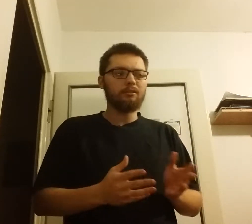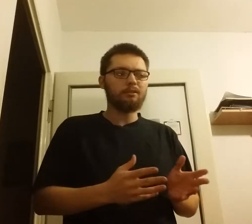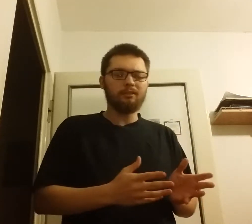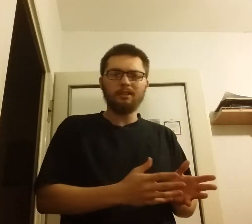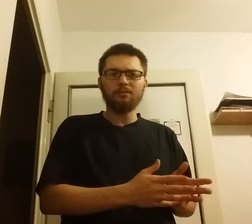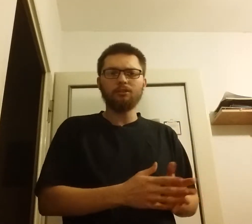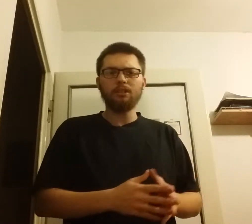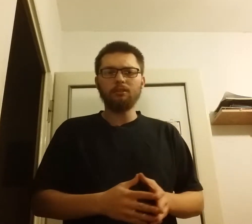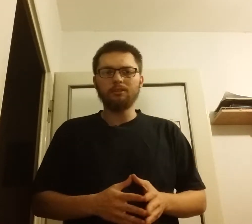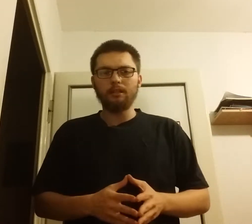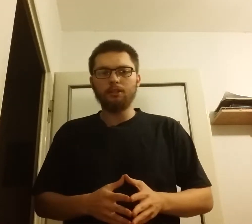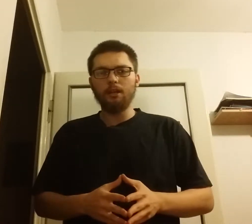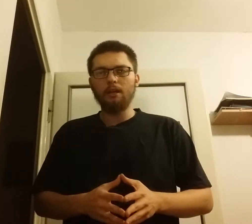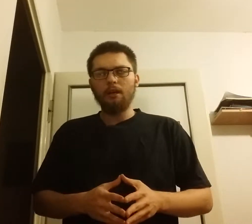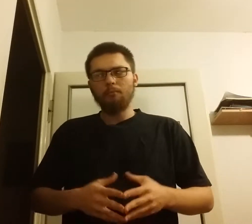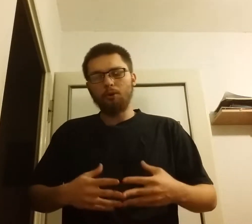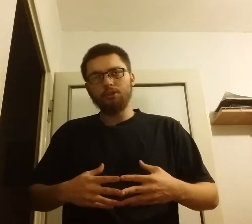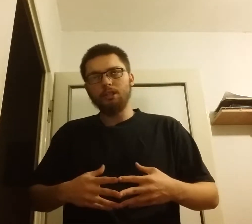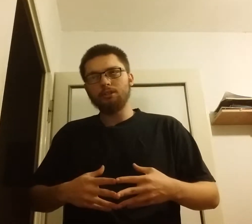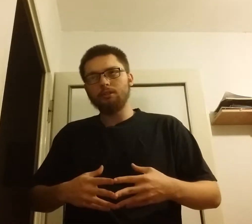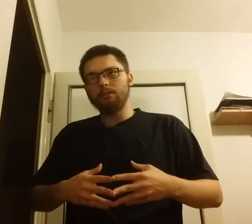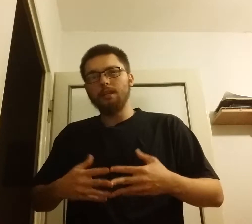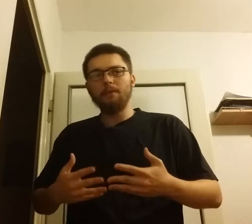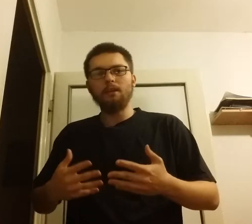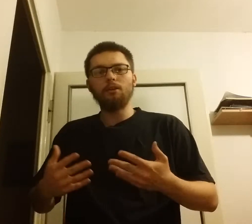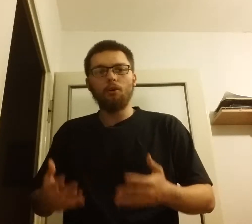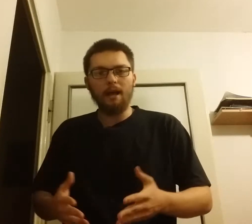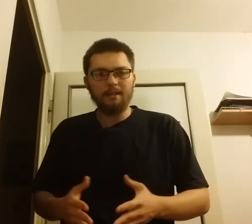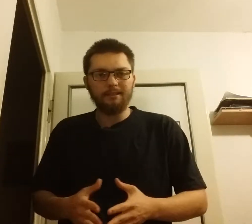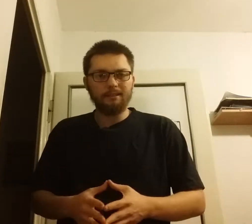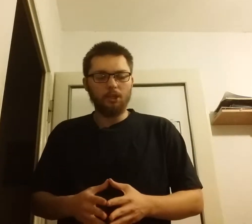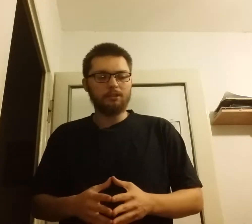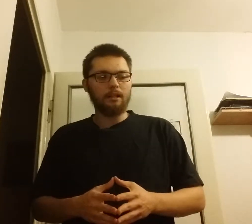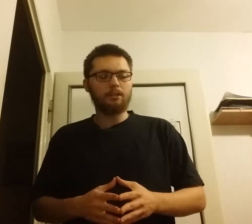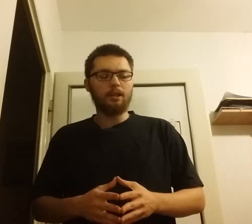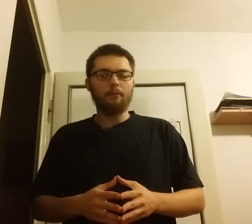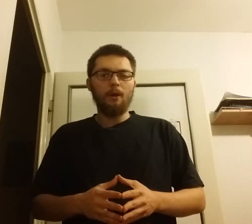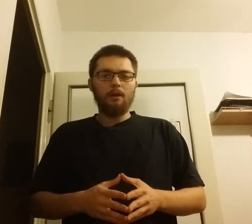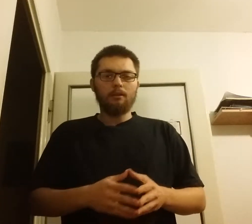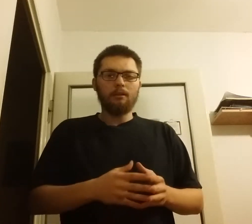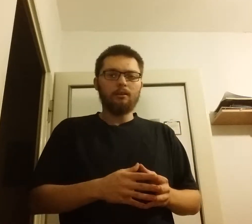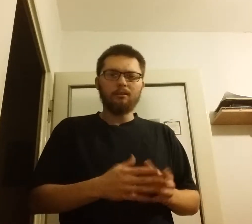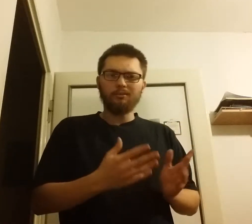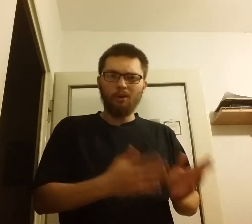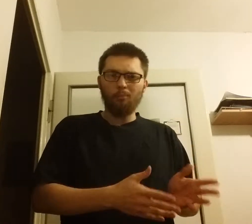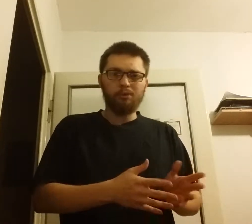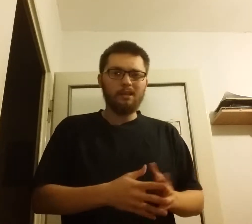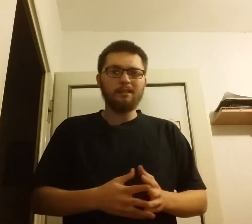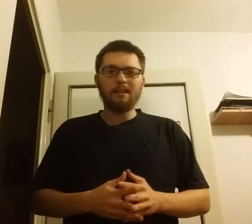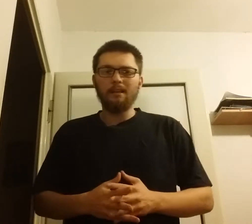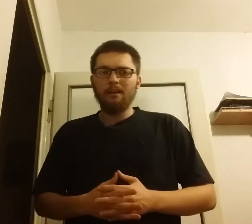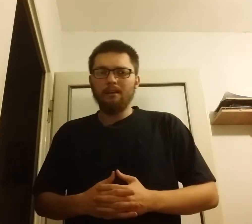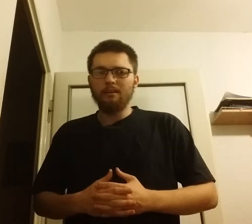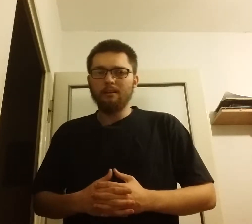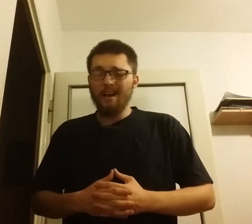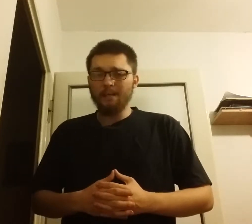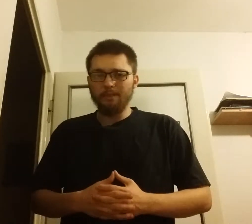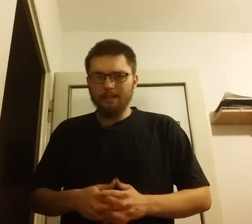zdążyli dostać się, bądź też nie mieli okazji dostać się do błękitnej armii